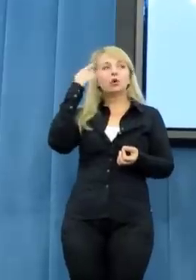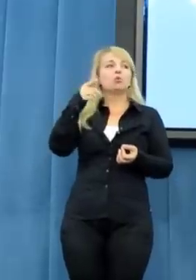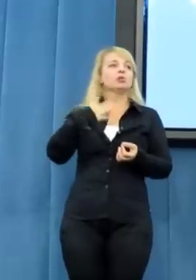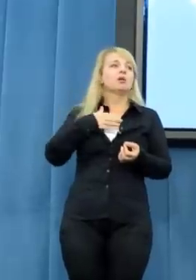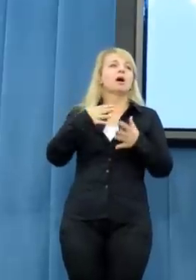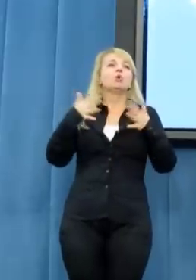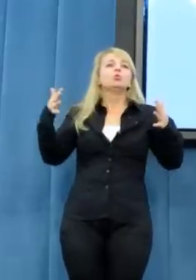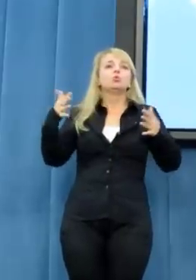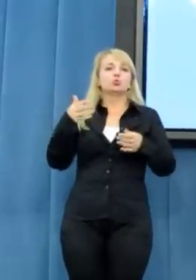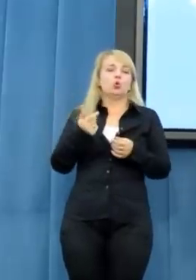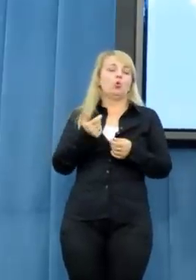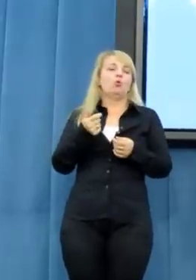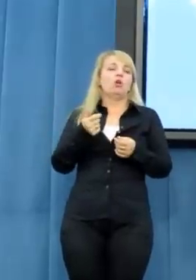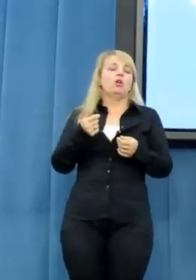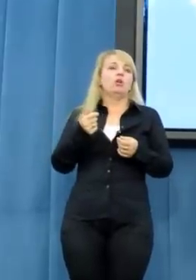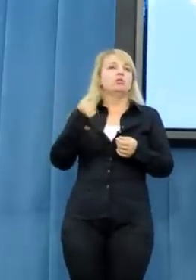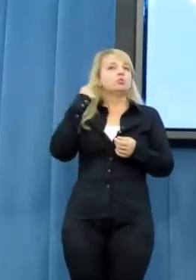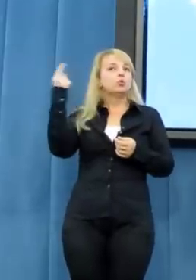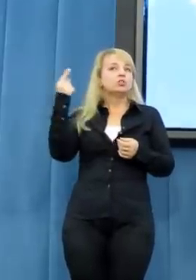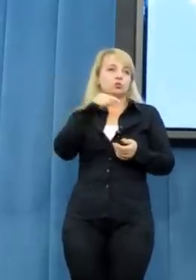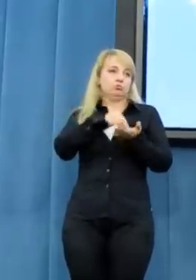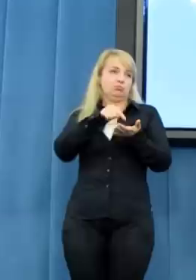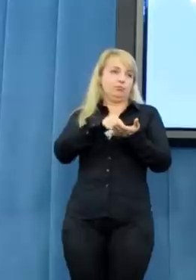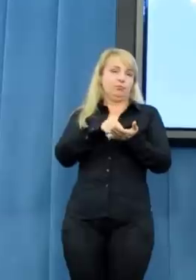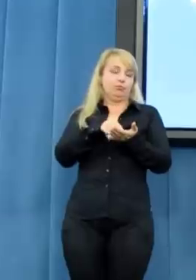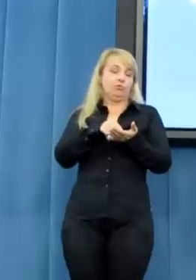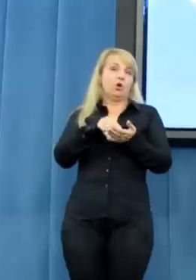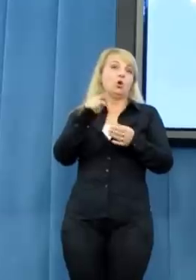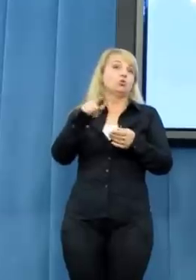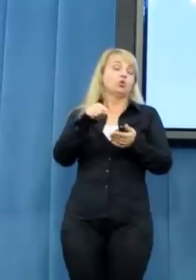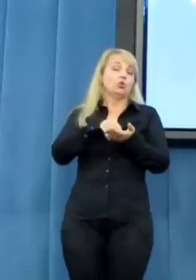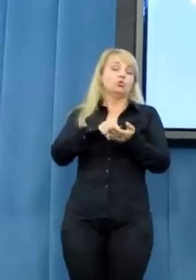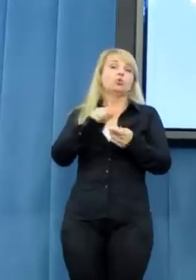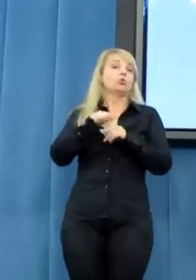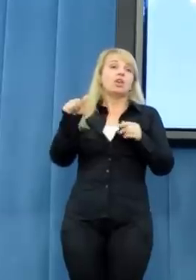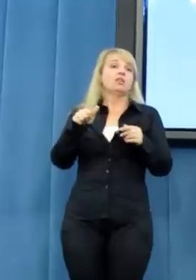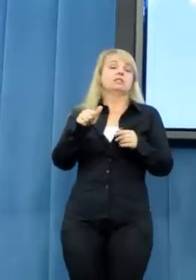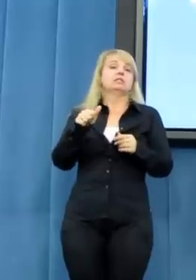rolę w naszym życiu kulturalnym, co oczywiście nie oznacza, że